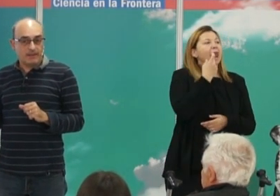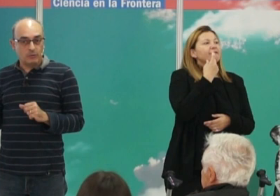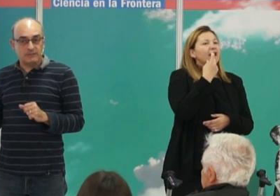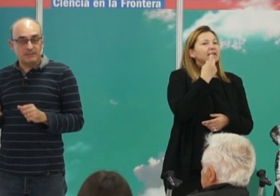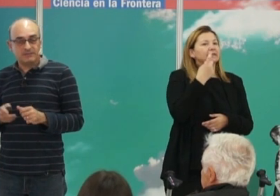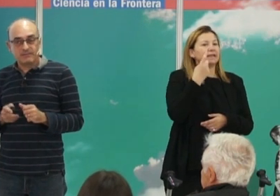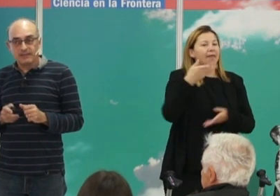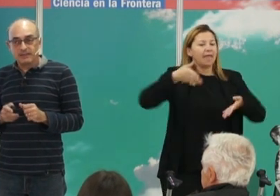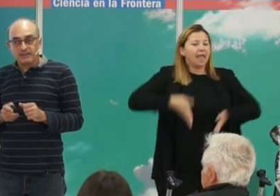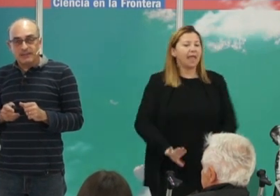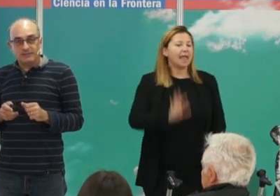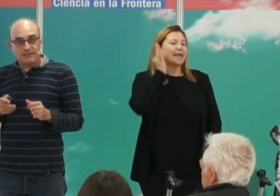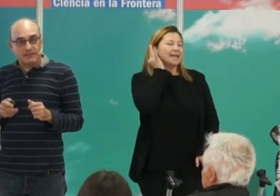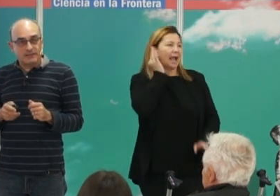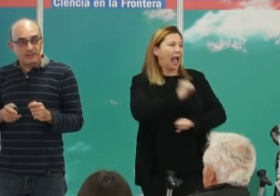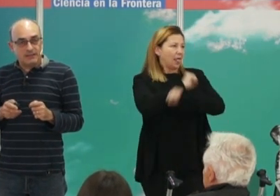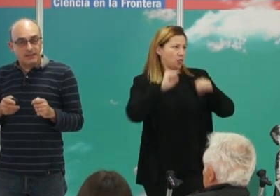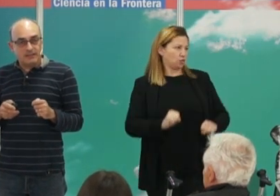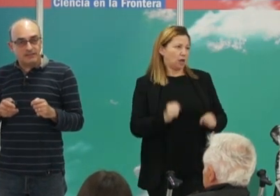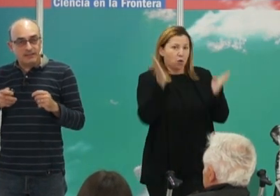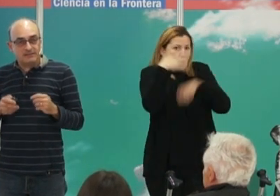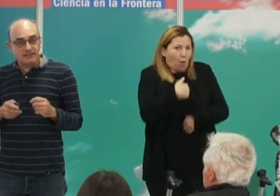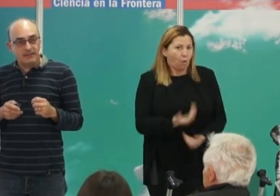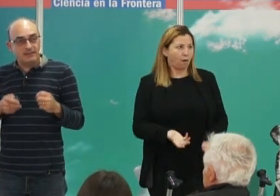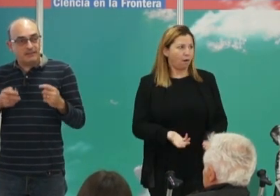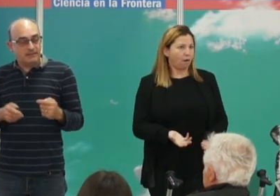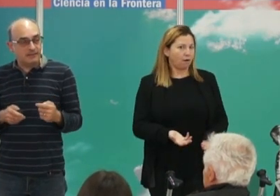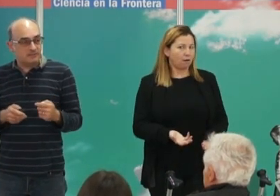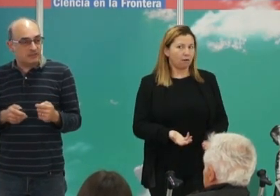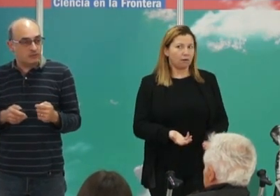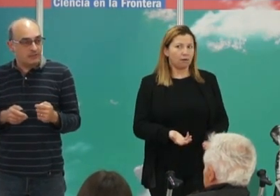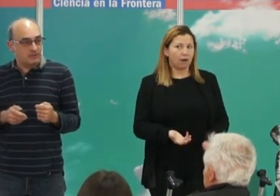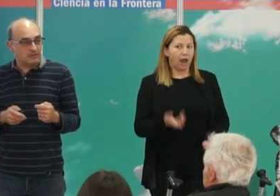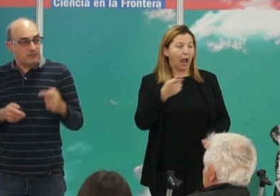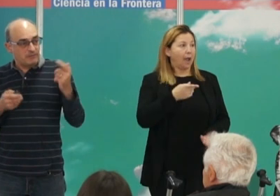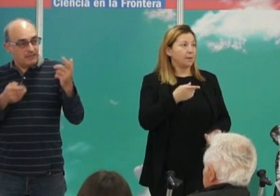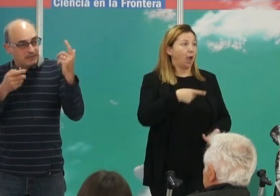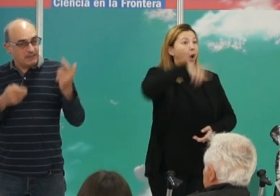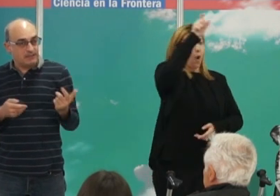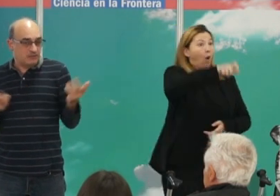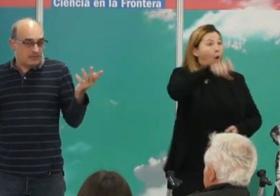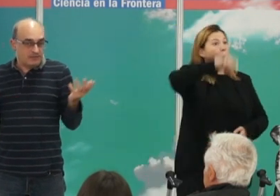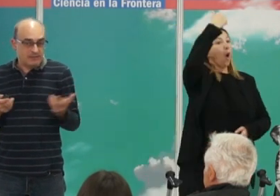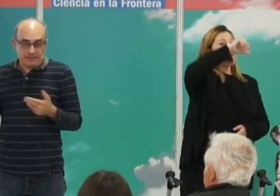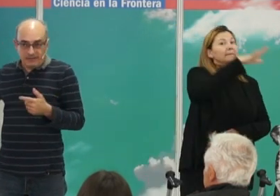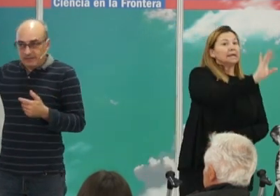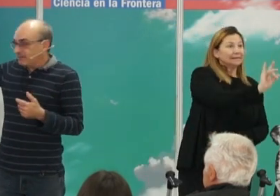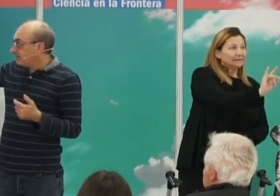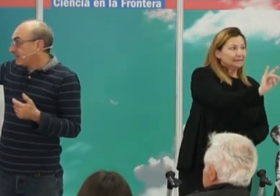adultas. Es decir, hay descendientes masculinos que provienen de los